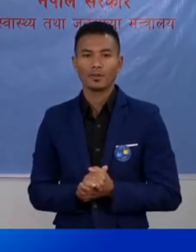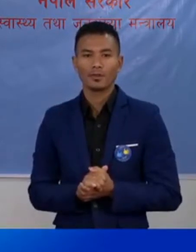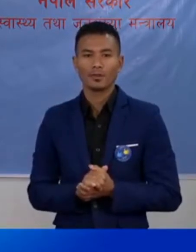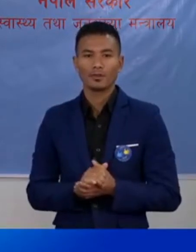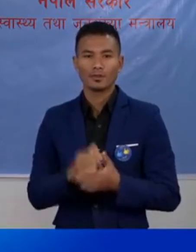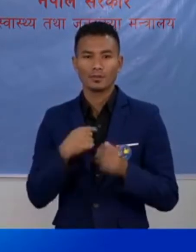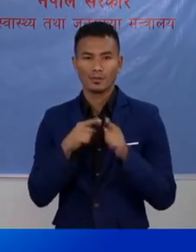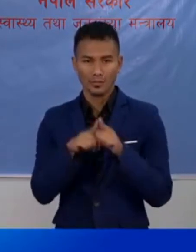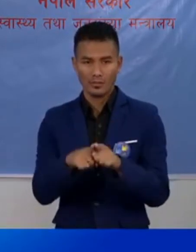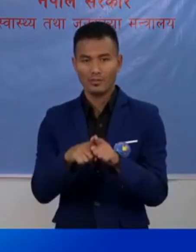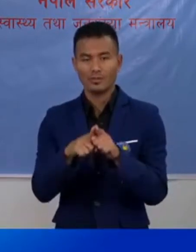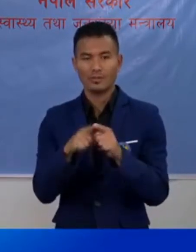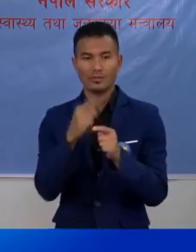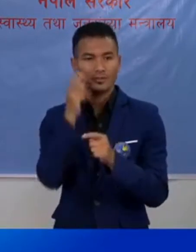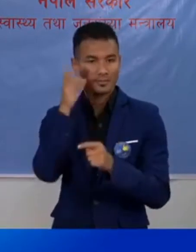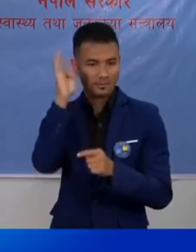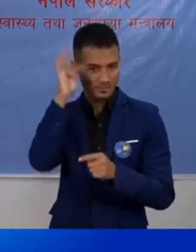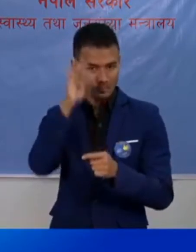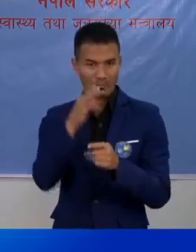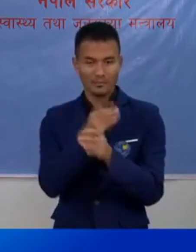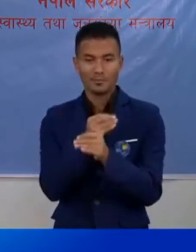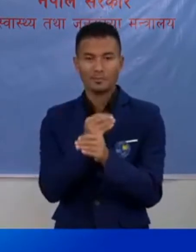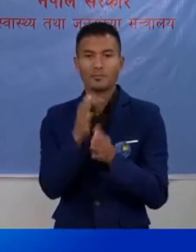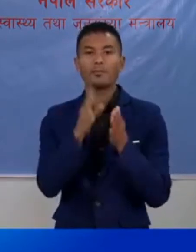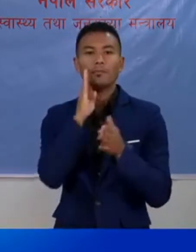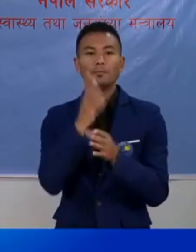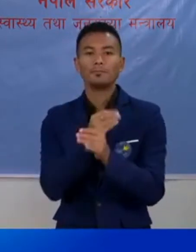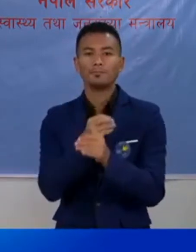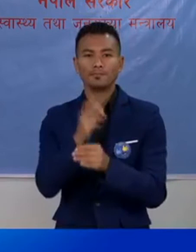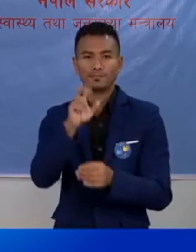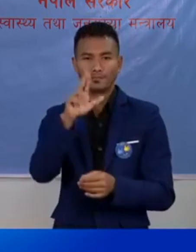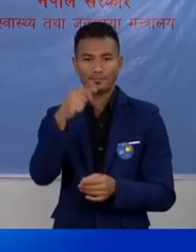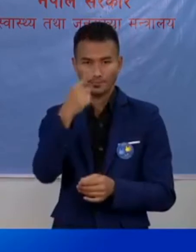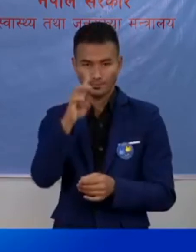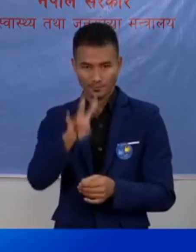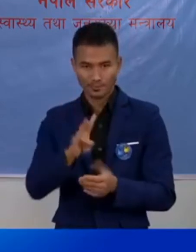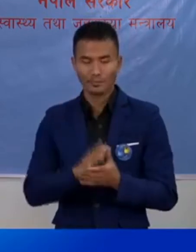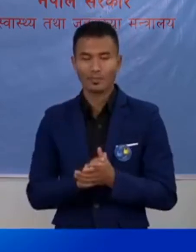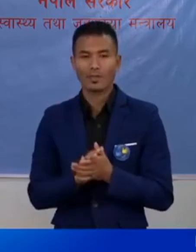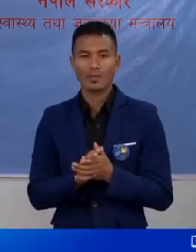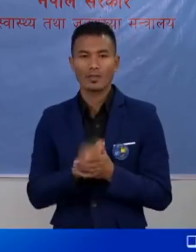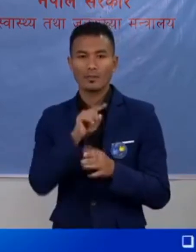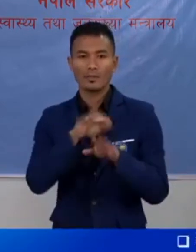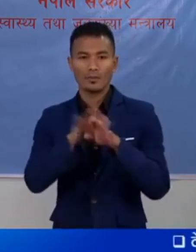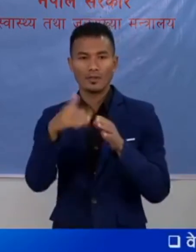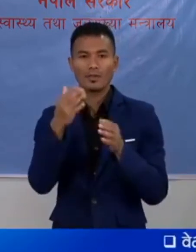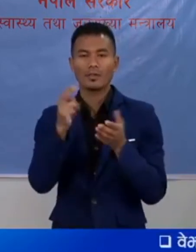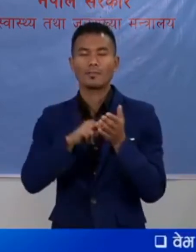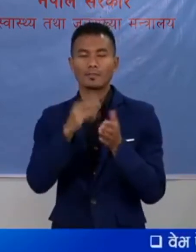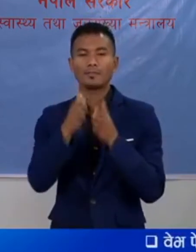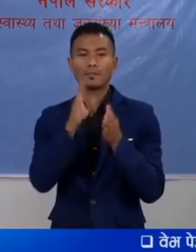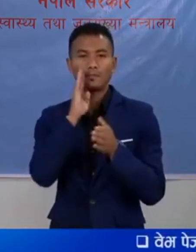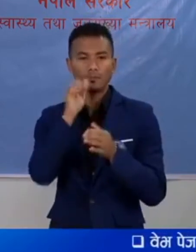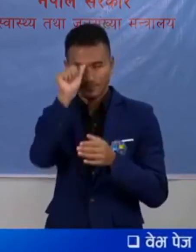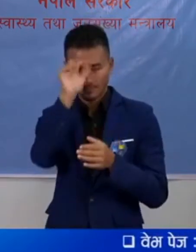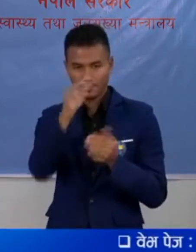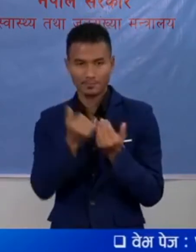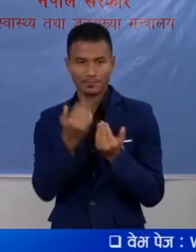मेरो साथ मा हुनुँँच दिने स्रेस्ट जसले सांकेतिक भासा मा अपडेट दी राखनू बाको छा